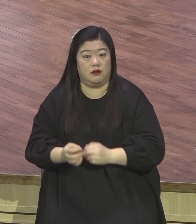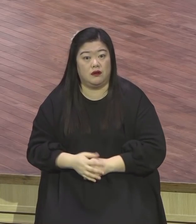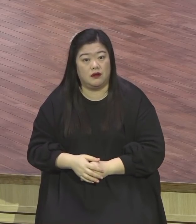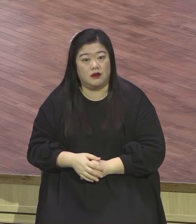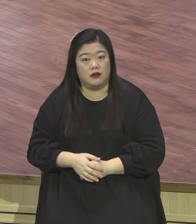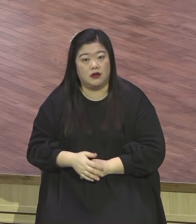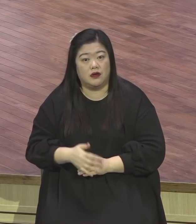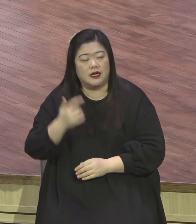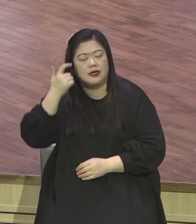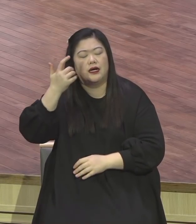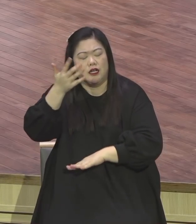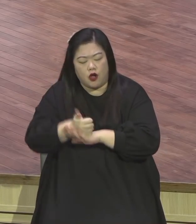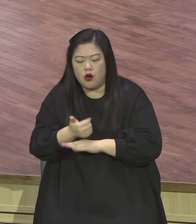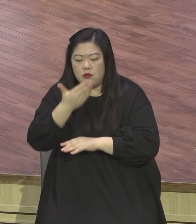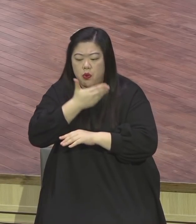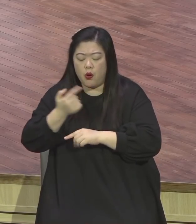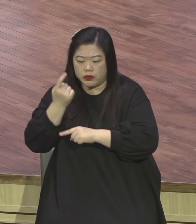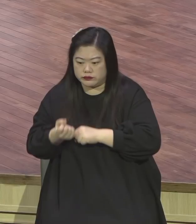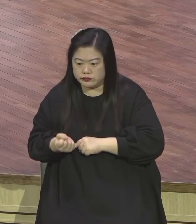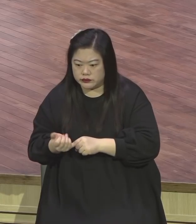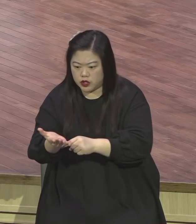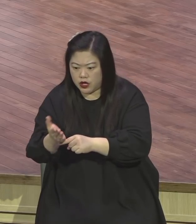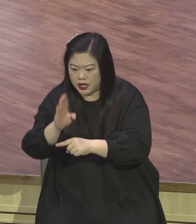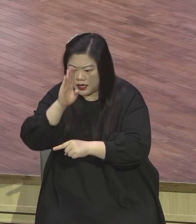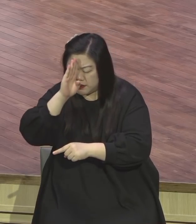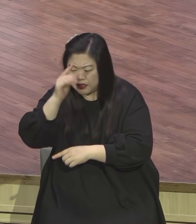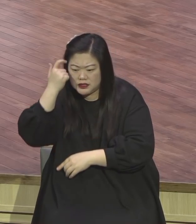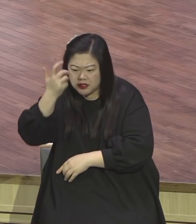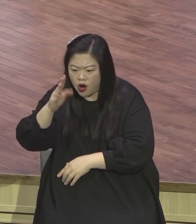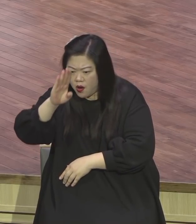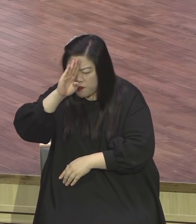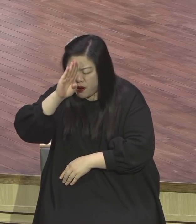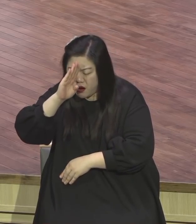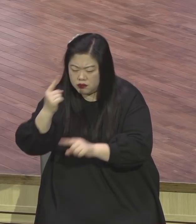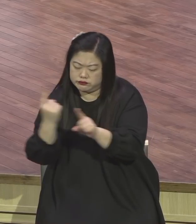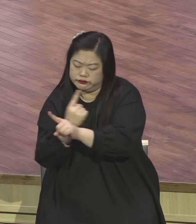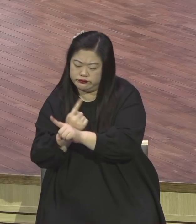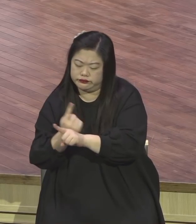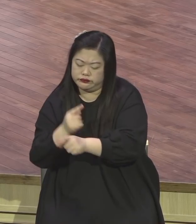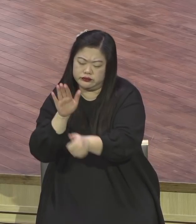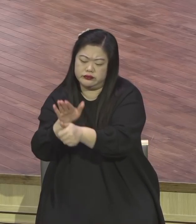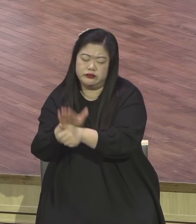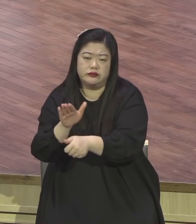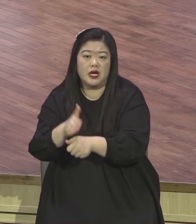의사 그리고 섬의 중직자의 이 대사다 나는 그리스도의 대사다